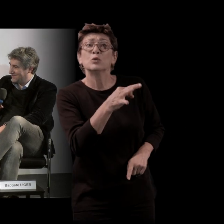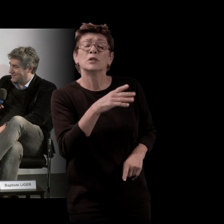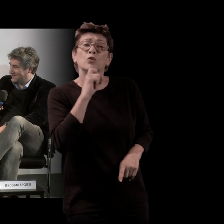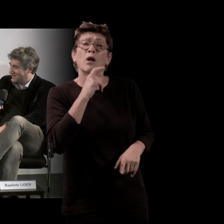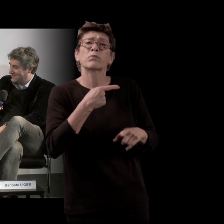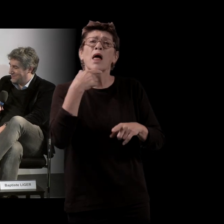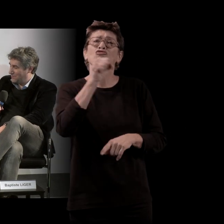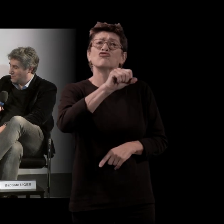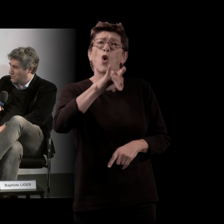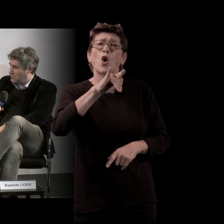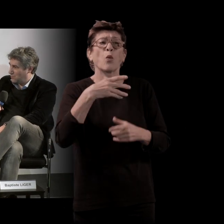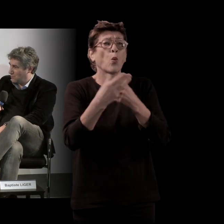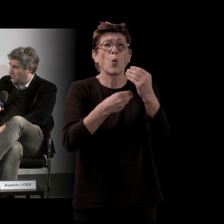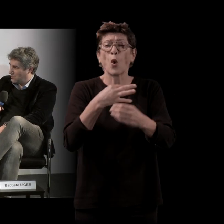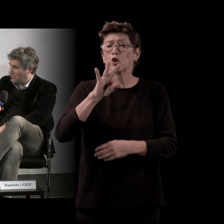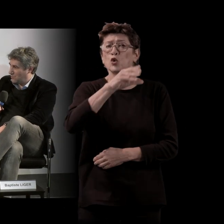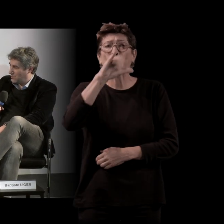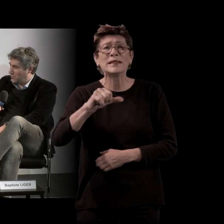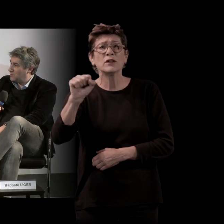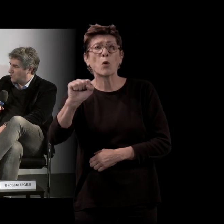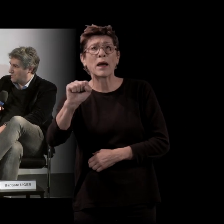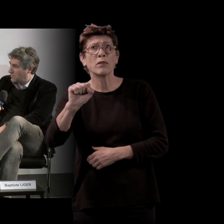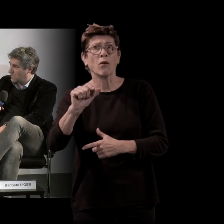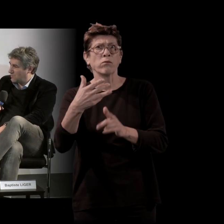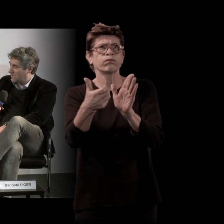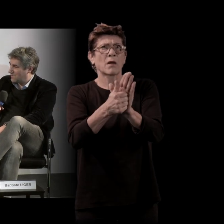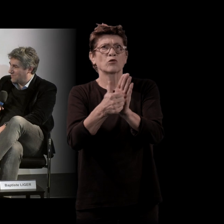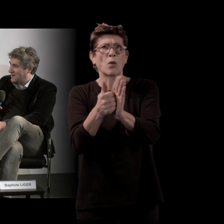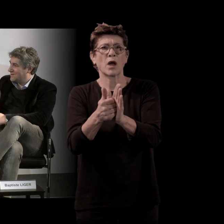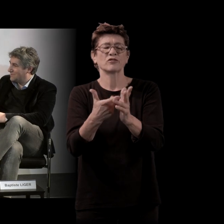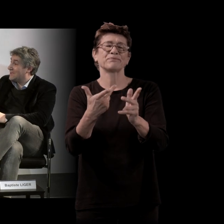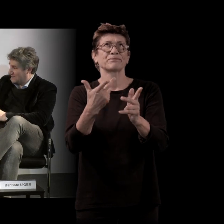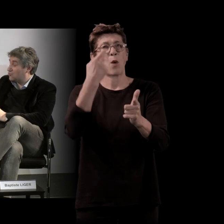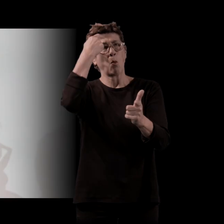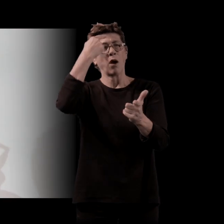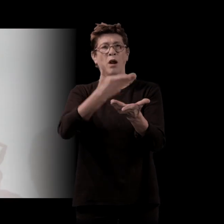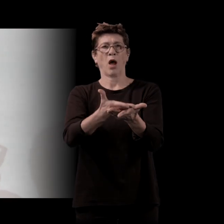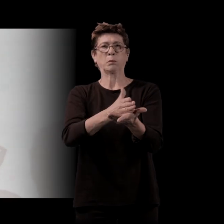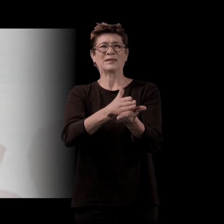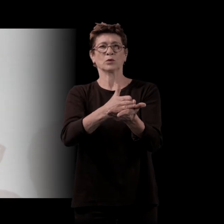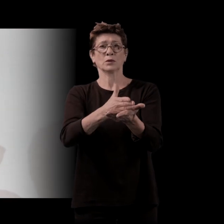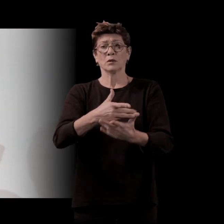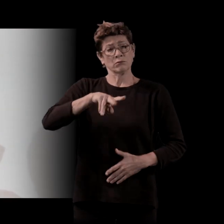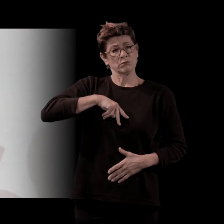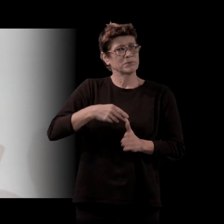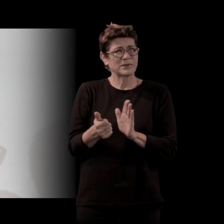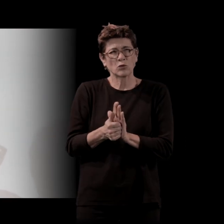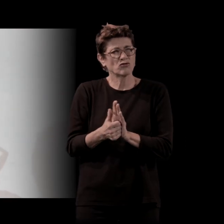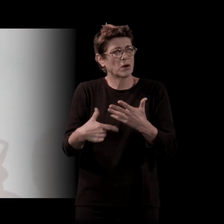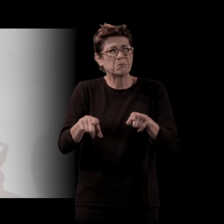C'est des grands personnages de l'ambiguïté morale. Et mes personnages, ils sont construits comme ça, je crois. ne ni bons ni mauvais. Ça ne peut